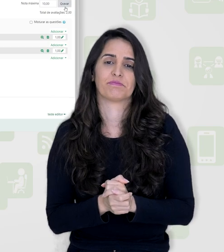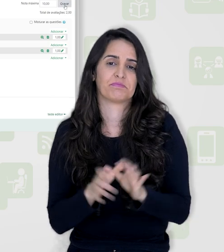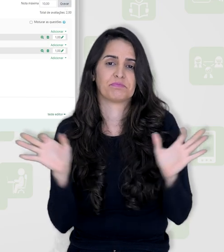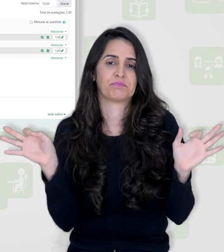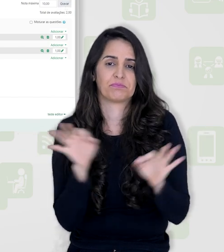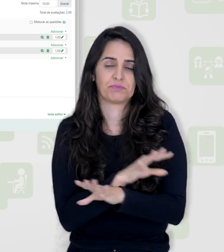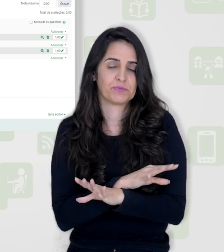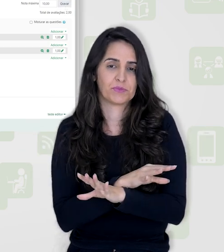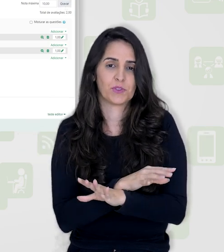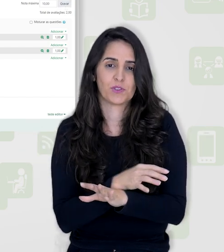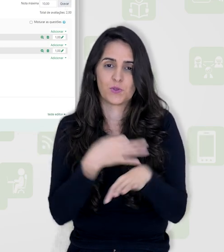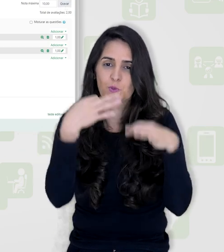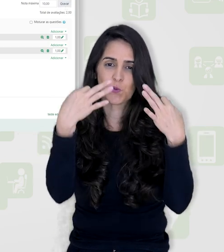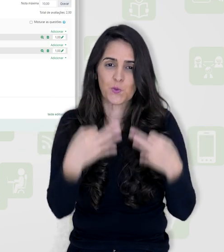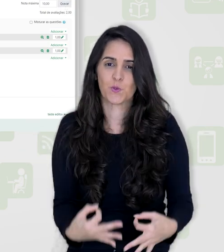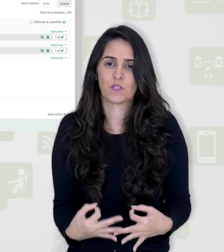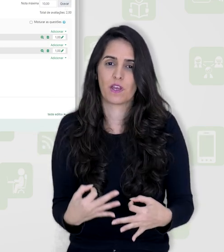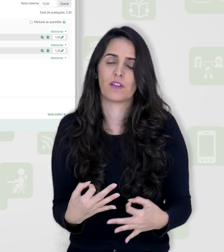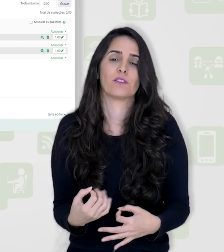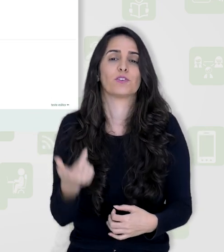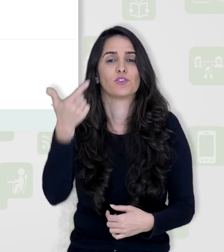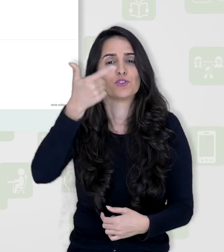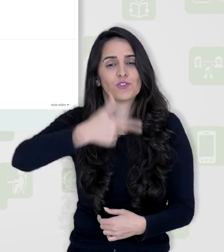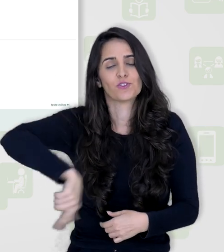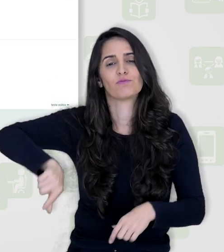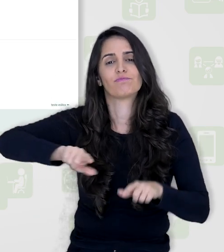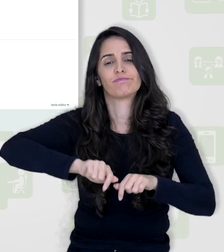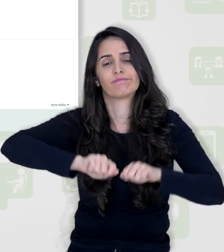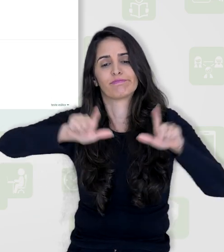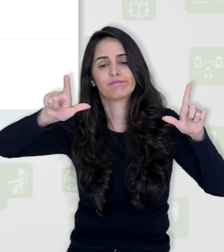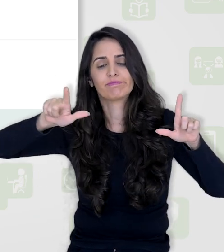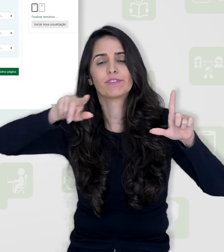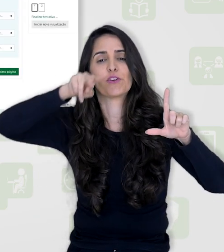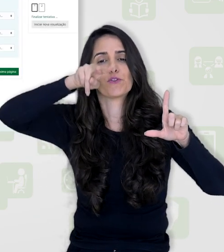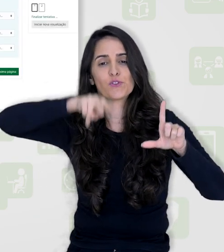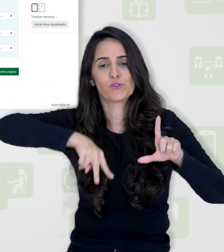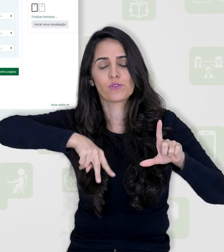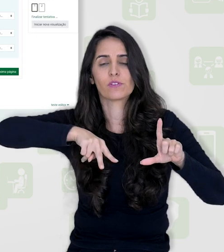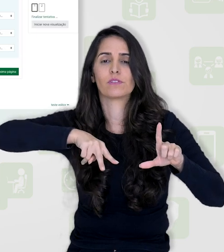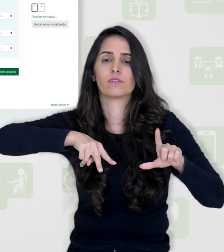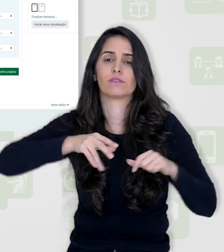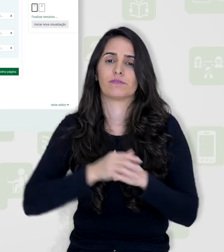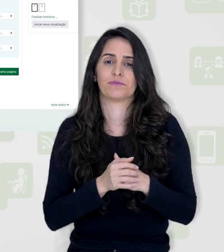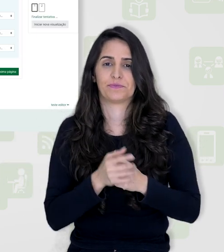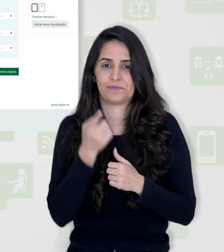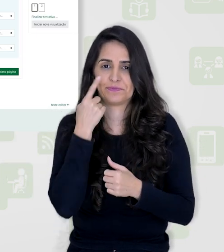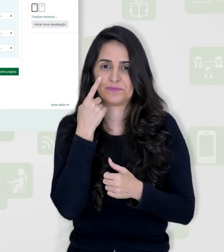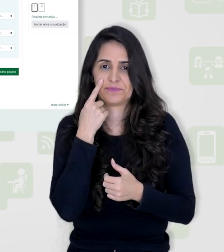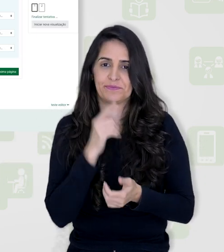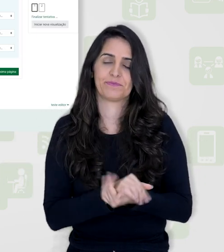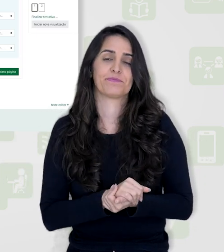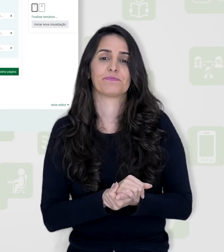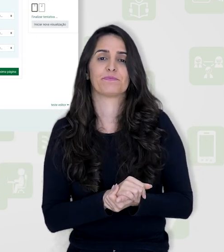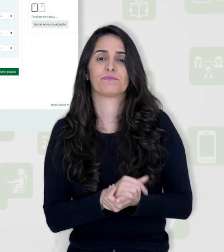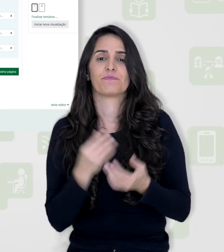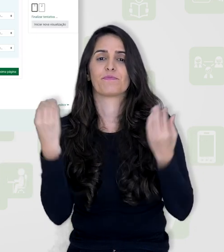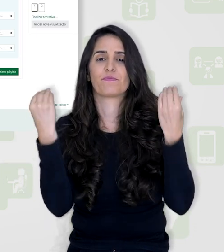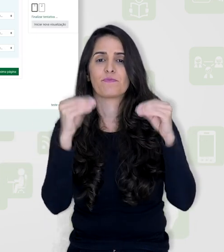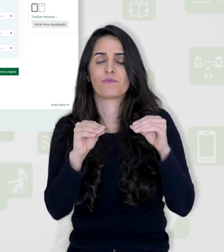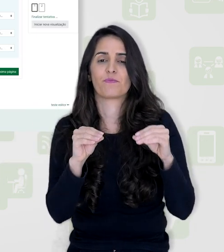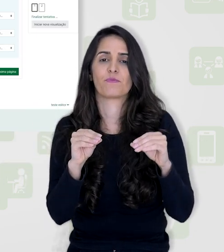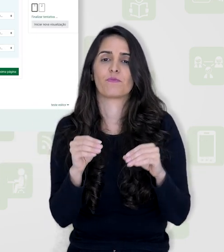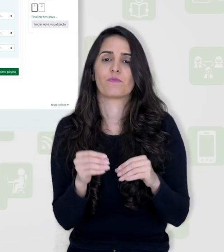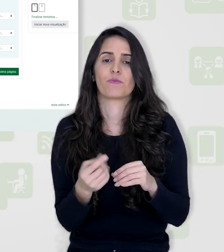cliquei em gravar, está tudo certo. Volto lá para o meu questionário, pré-visualizar o questionário. Então, veja aqui,